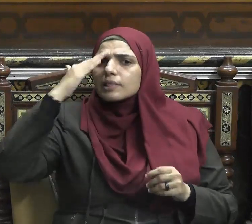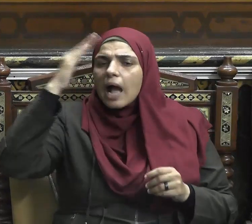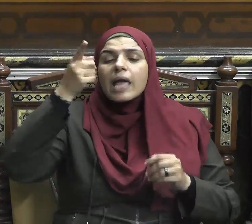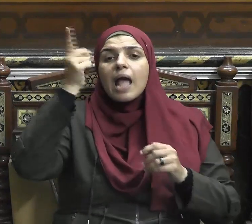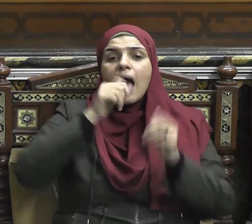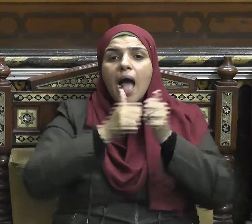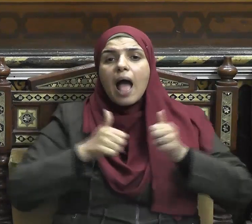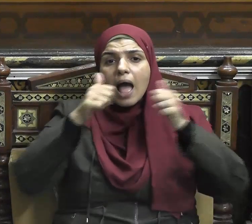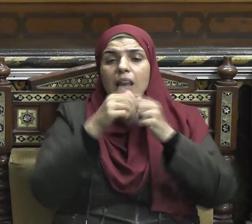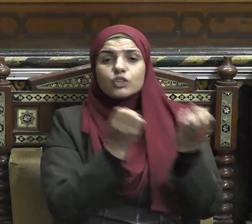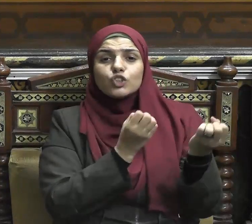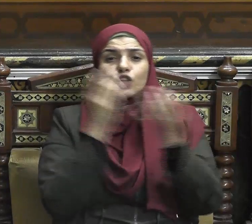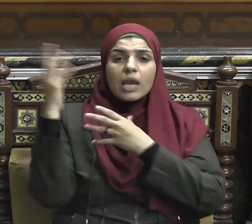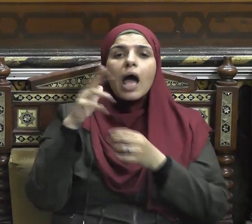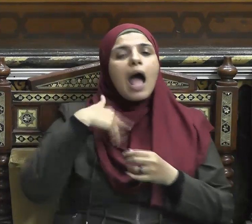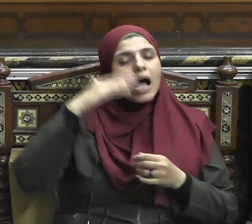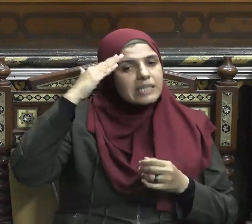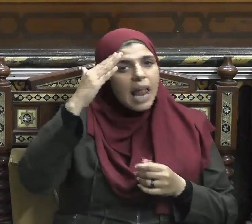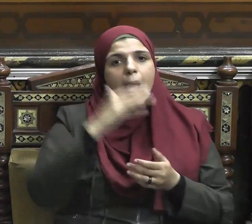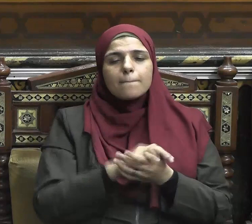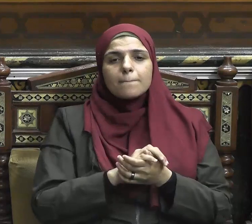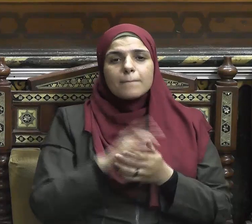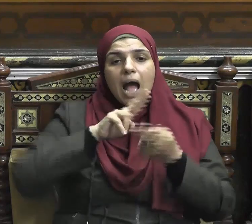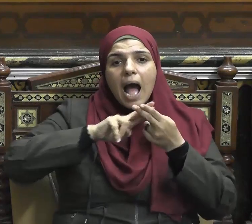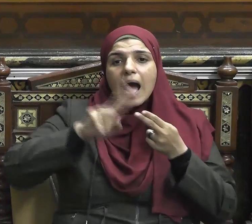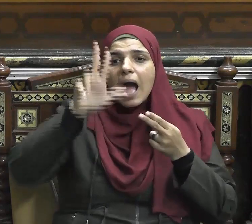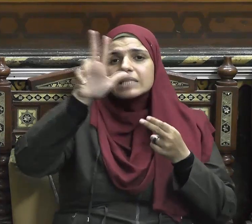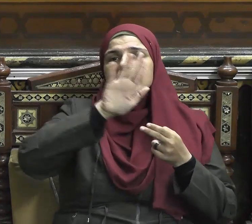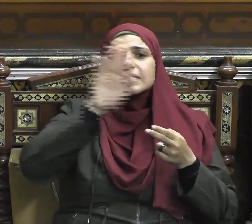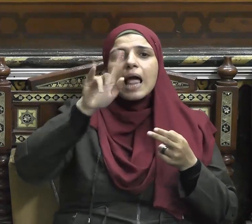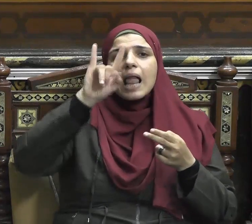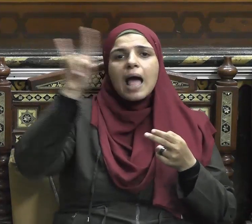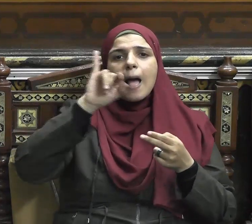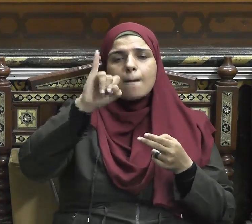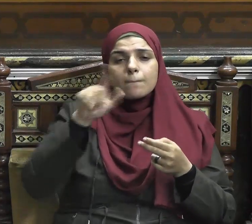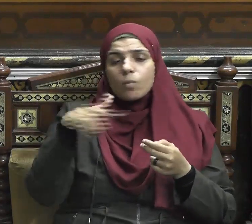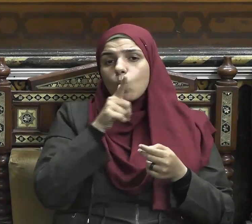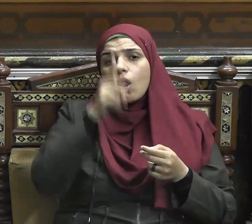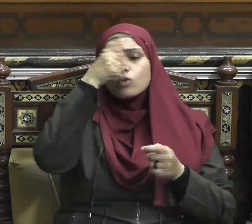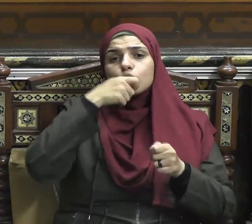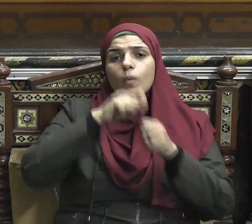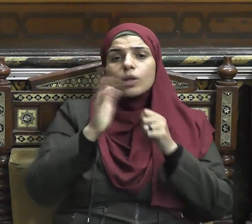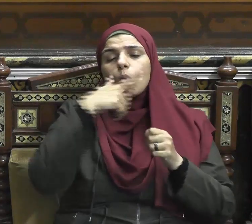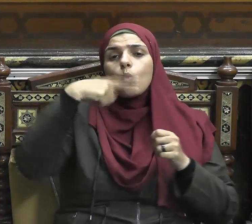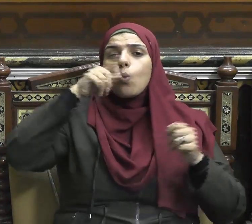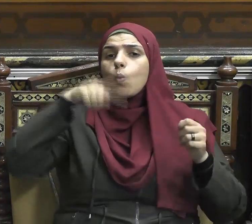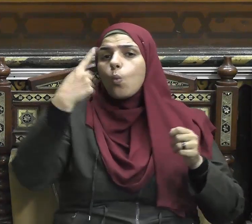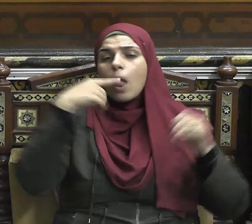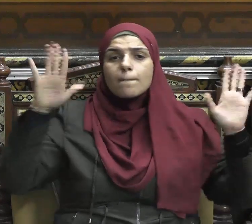هو الملك القدوس السلام وتحية الإسلام السلام يقول